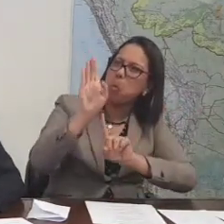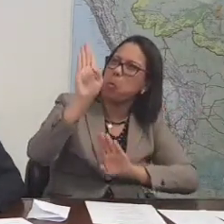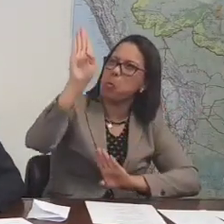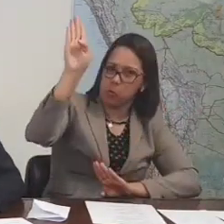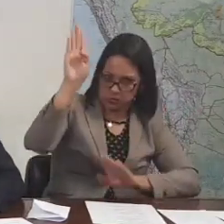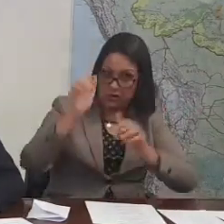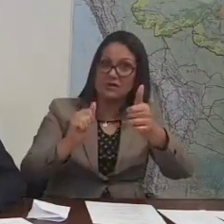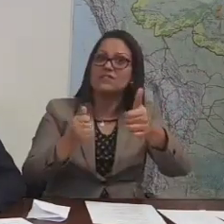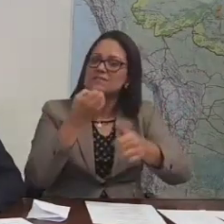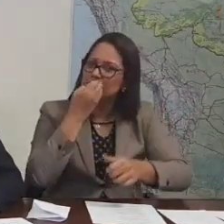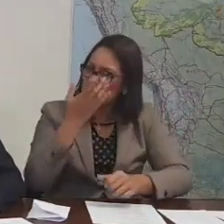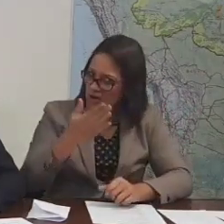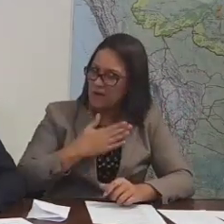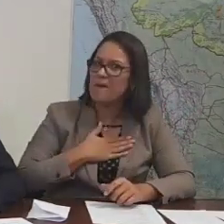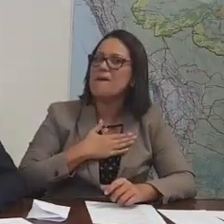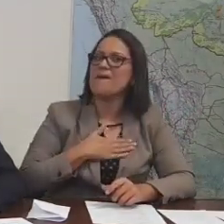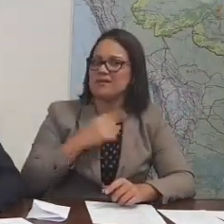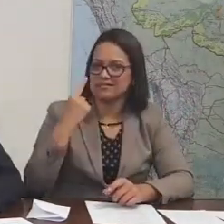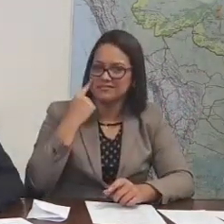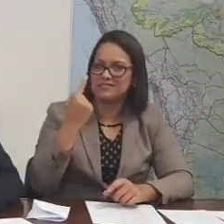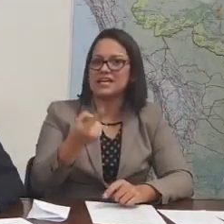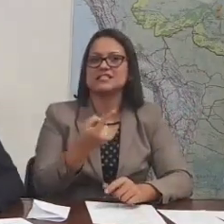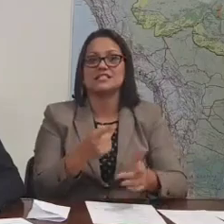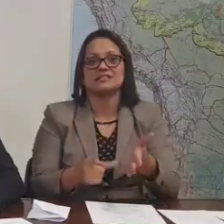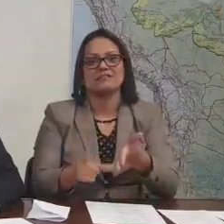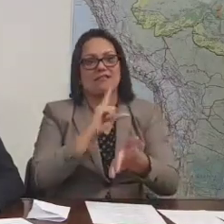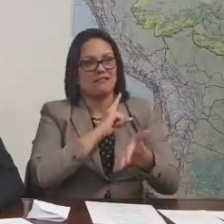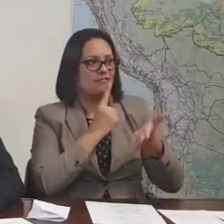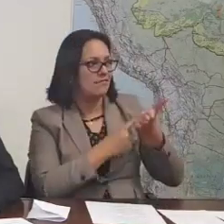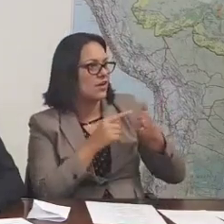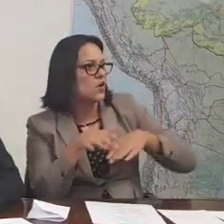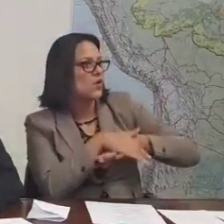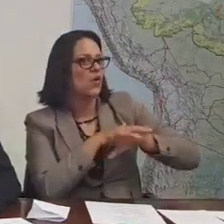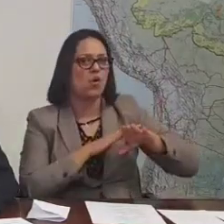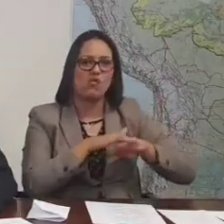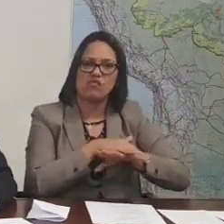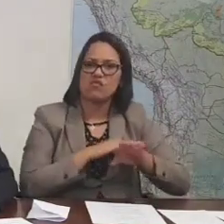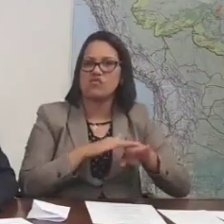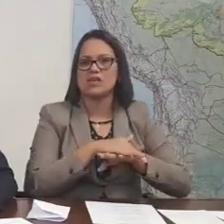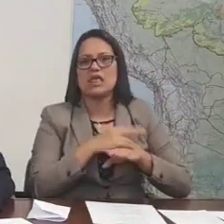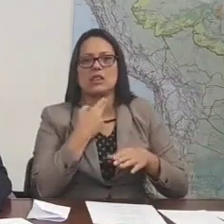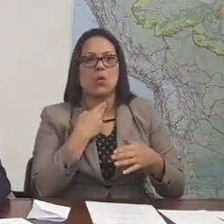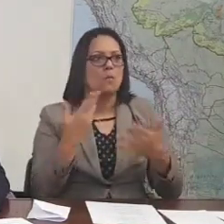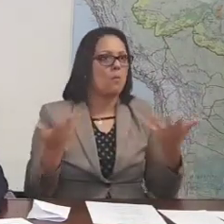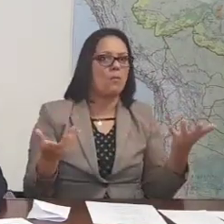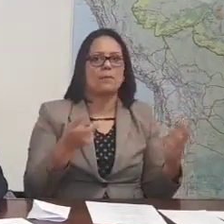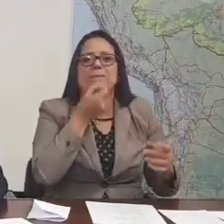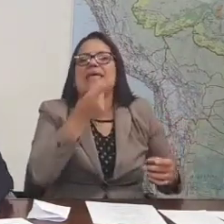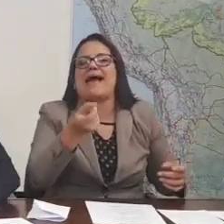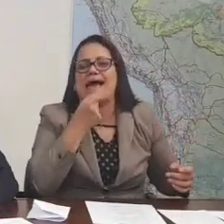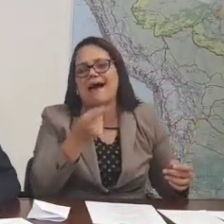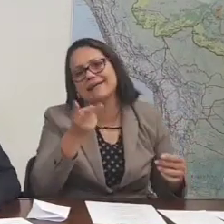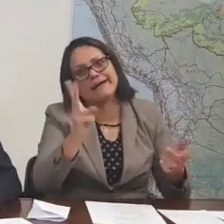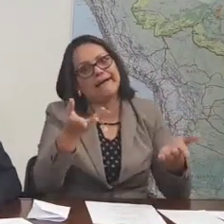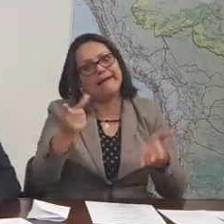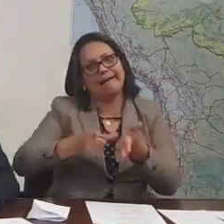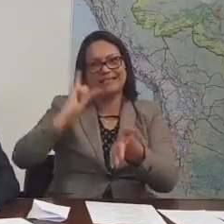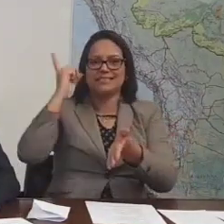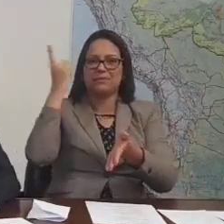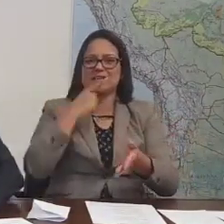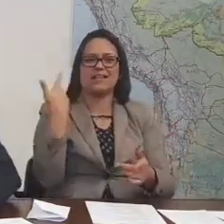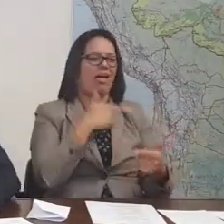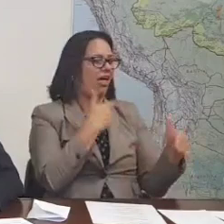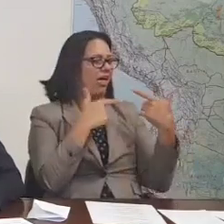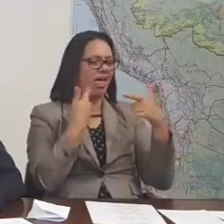vão gostar do programa, por quê? Nós conversamos antes, etc. Eu não posso ficar tão à vontade de contar piada como eu contava quando era deputado,